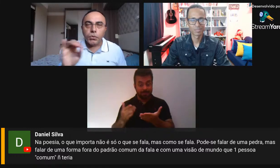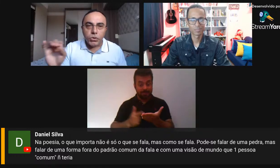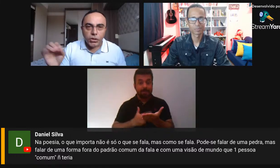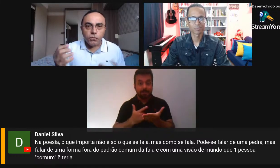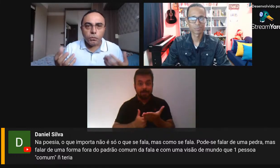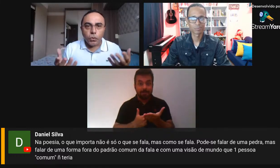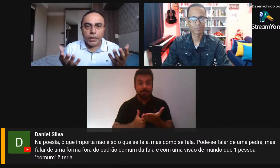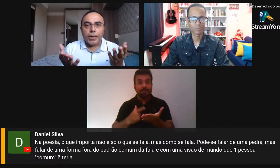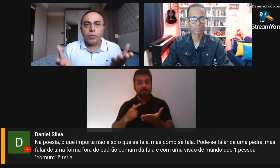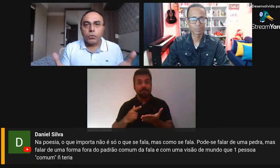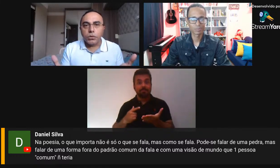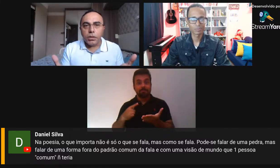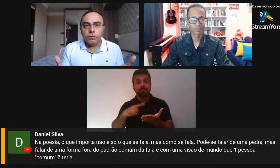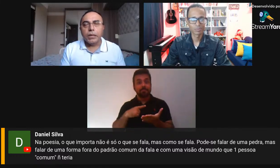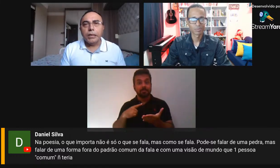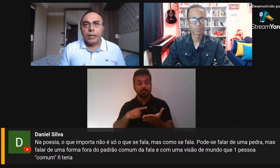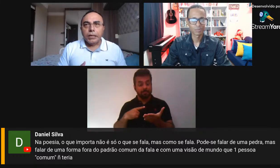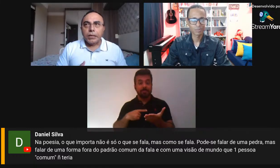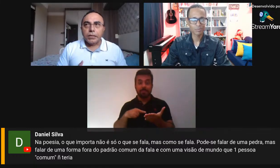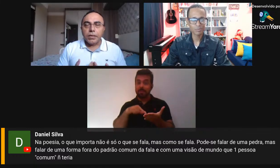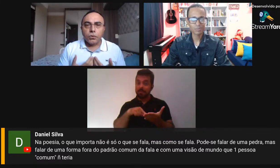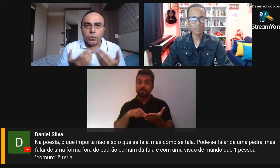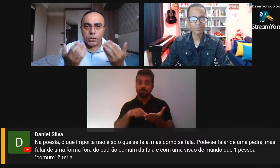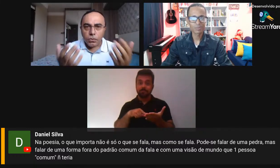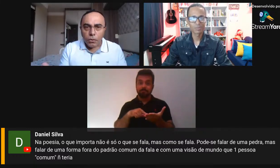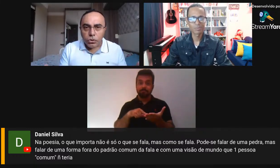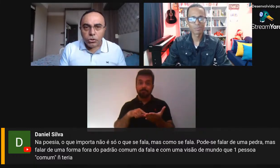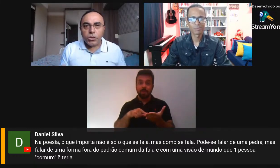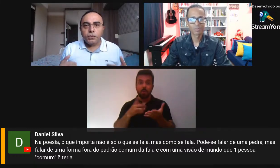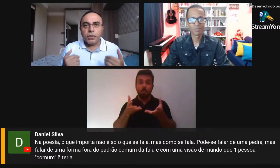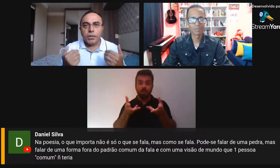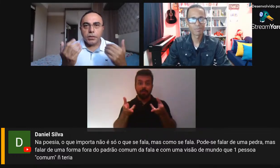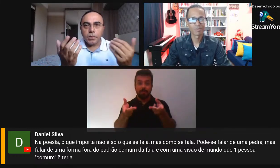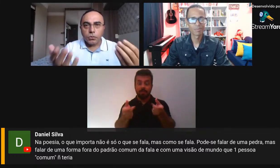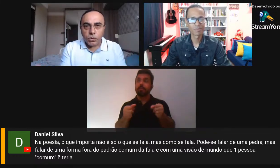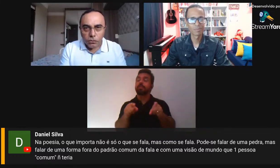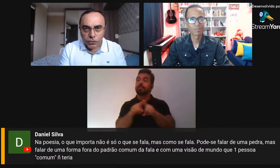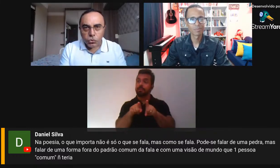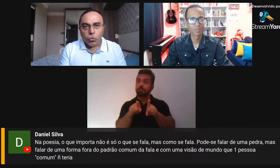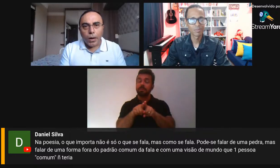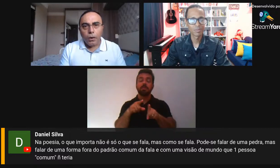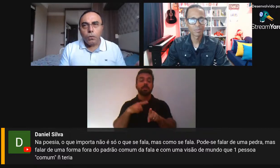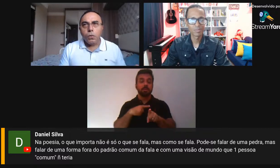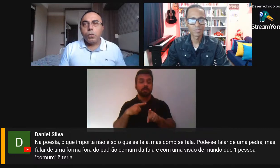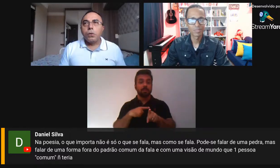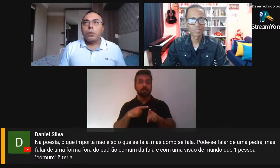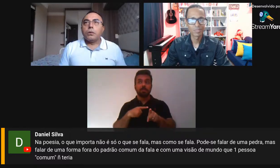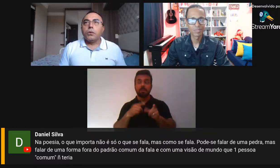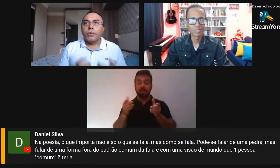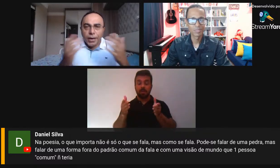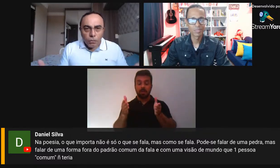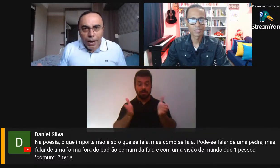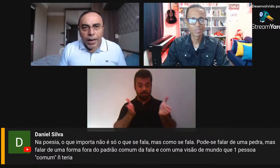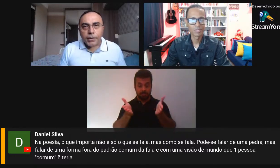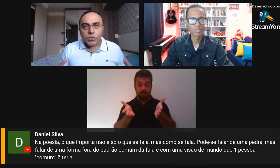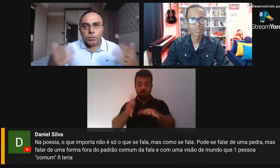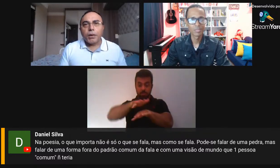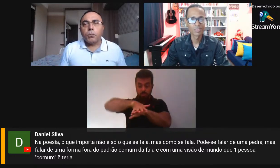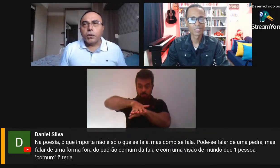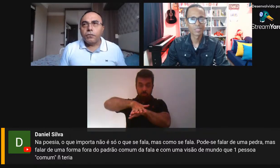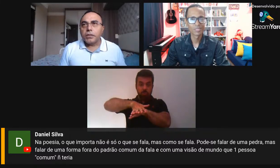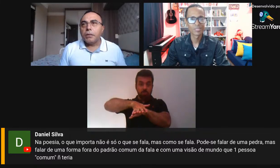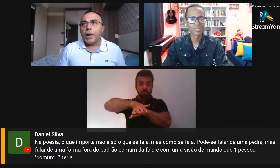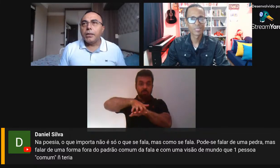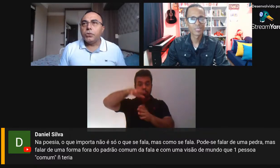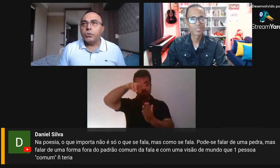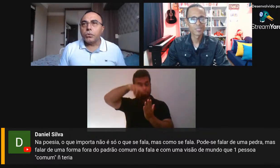disruptivo, porque ele é inclusivo, tem essa inclusão auditiva, tem essa inclusão visual, que eu quero mais, eu